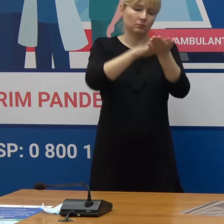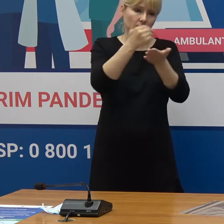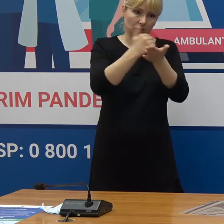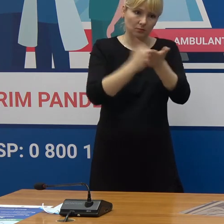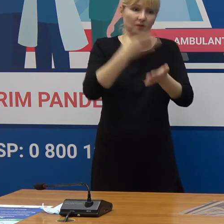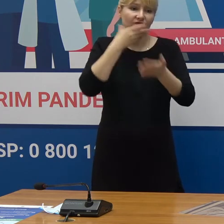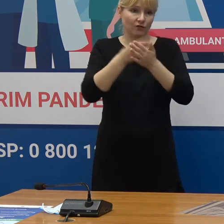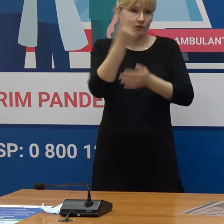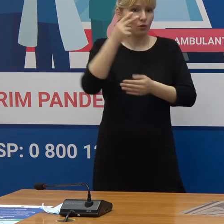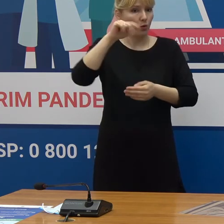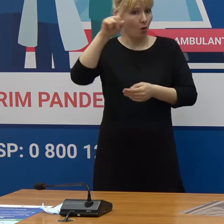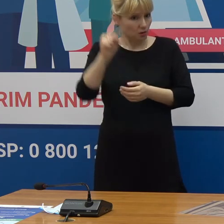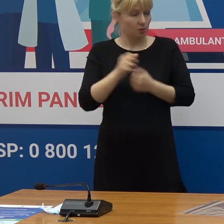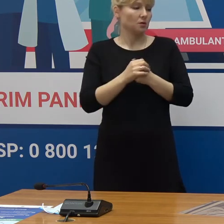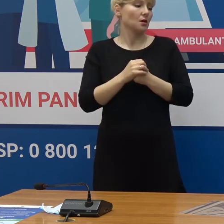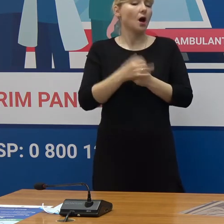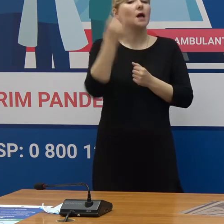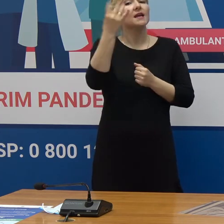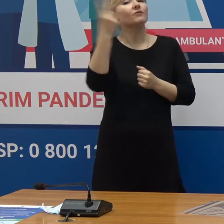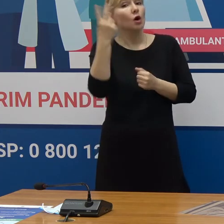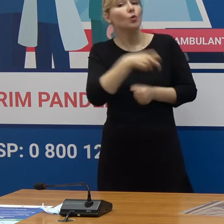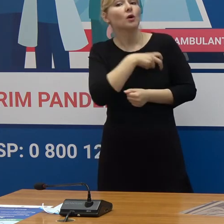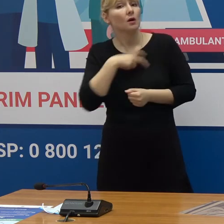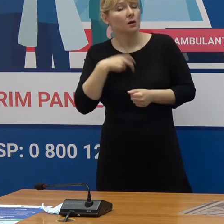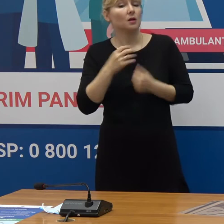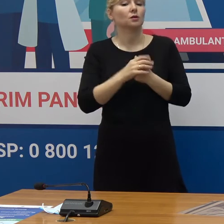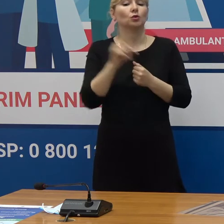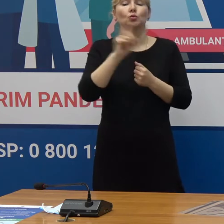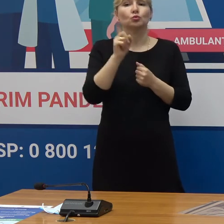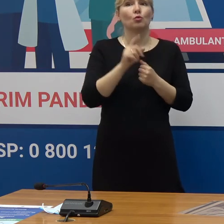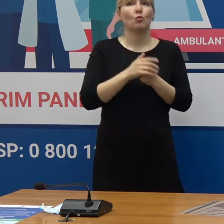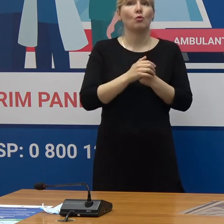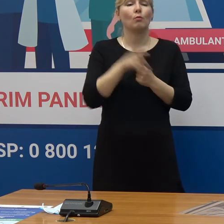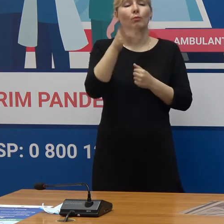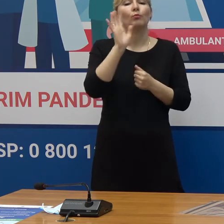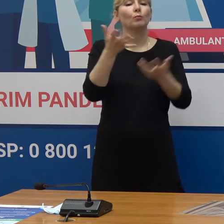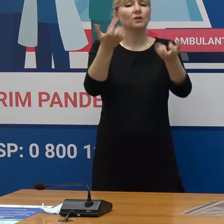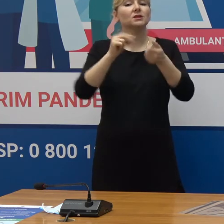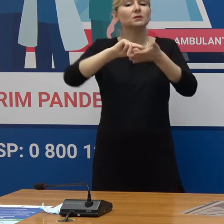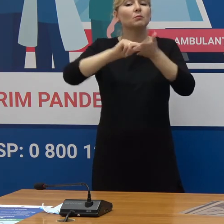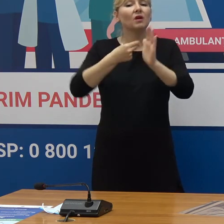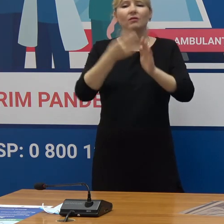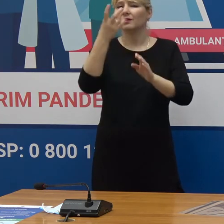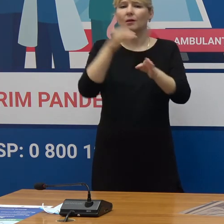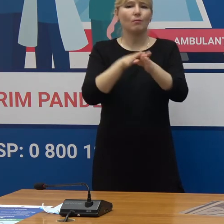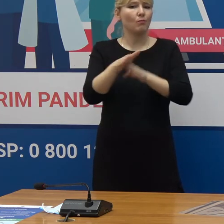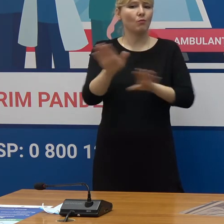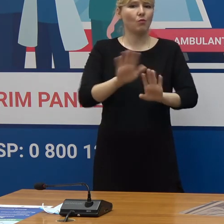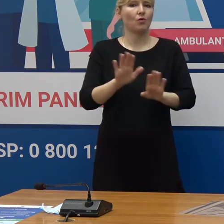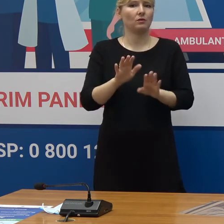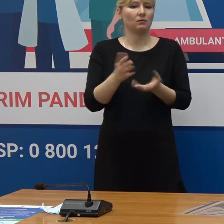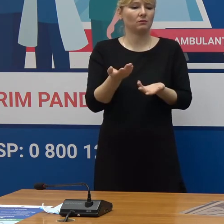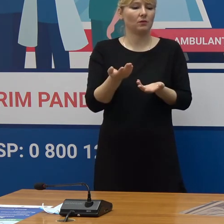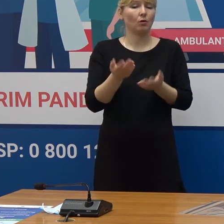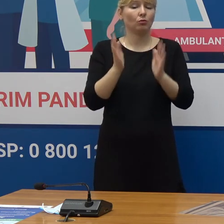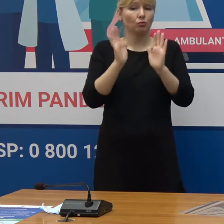acest vaccin Al doilea risc este că dumneavoastră veți primi un certificat incomplet Deci veți primi doar